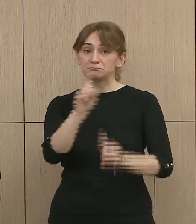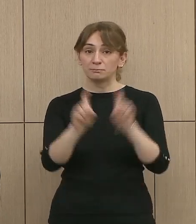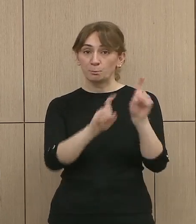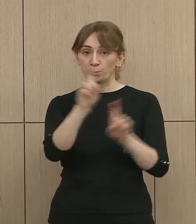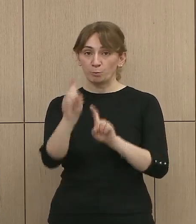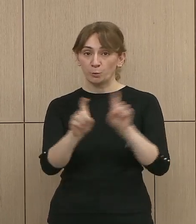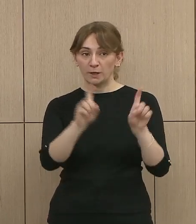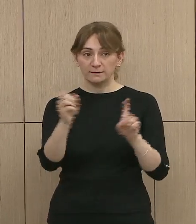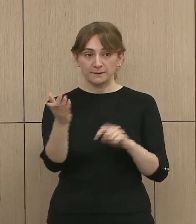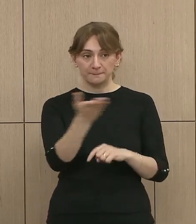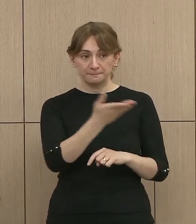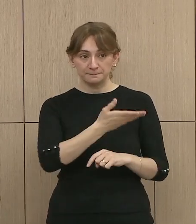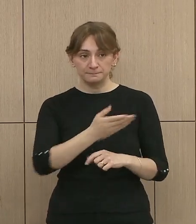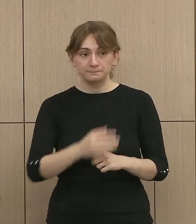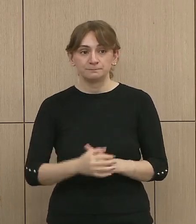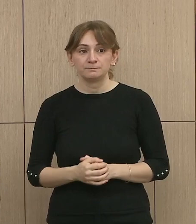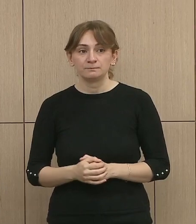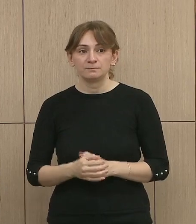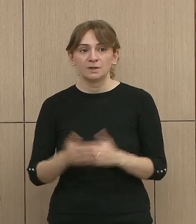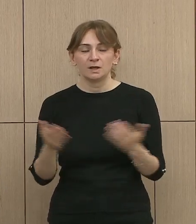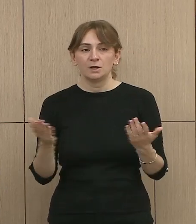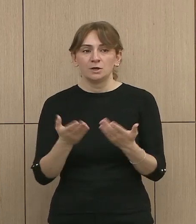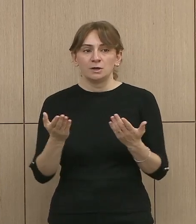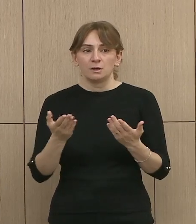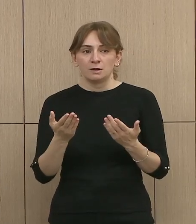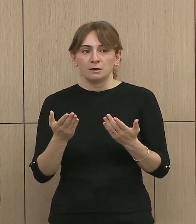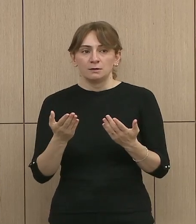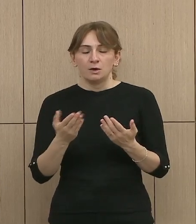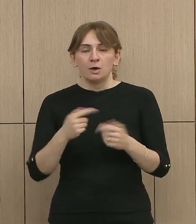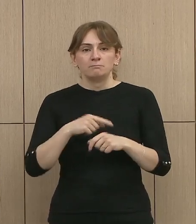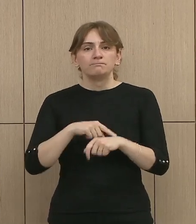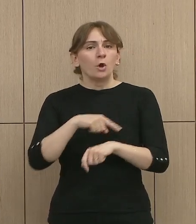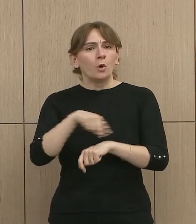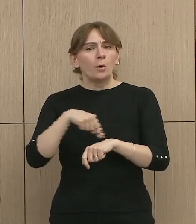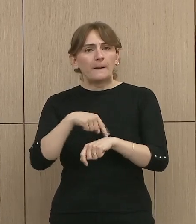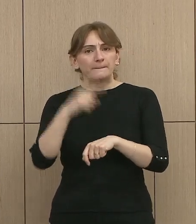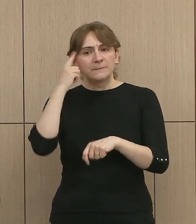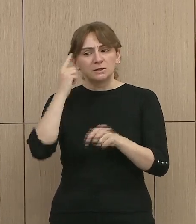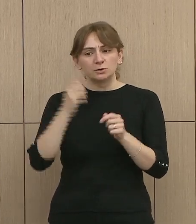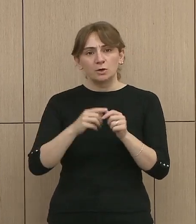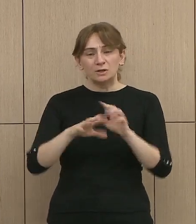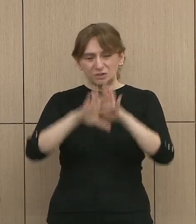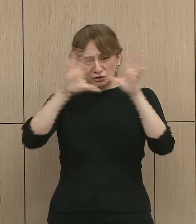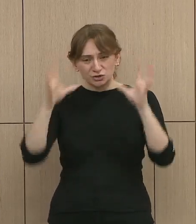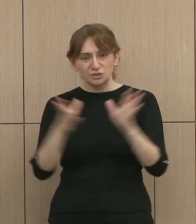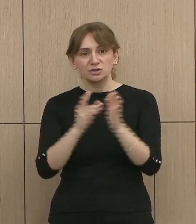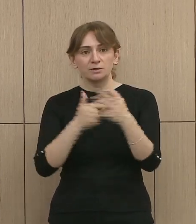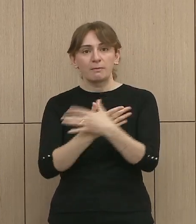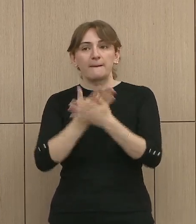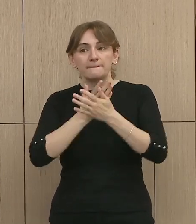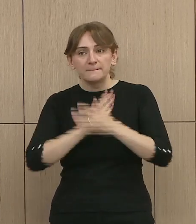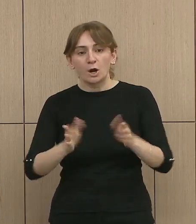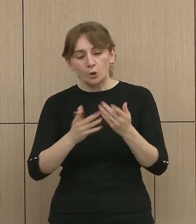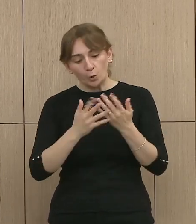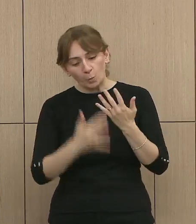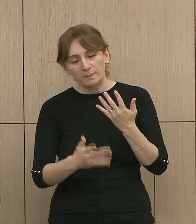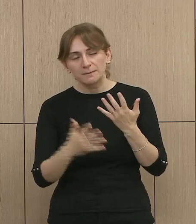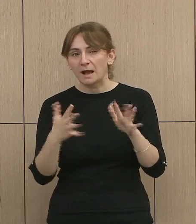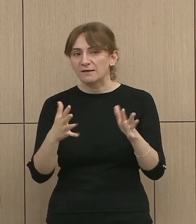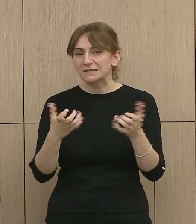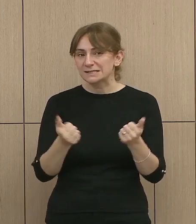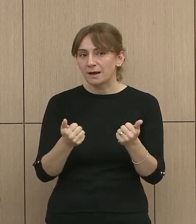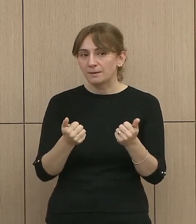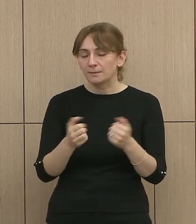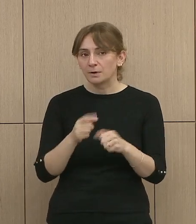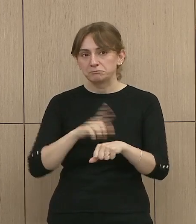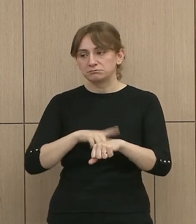Sotit Cilibashi, në qëfar ure mund të presim që mund të përfundoj numërimin e të gjithë vendin? Si pas bëgjit do të